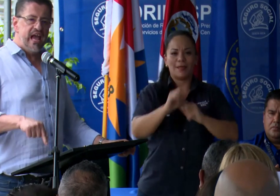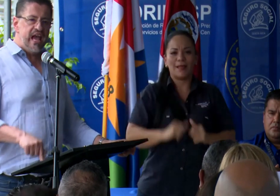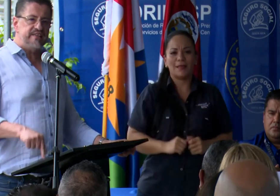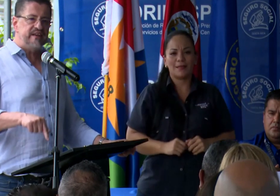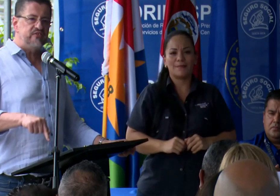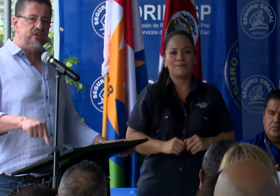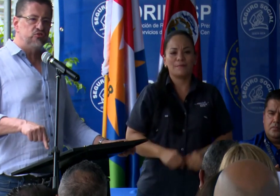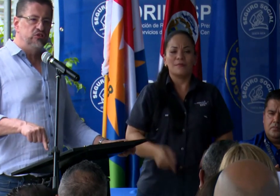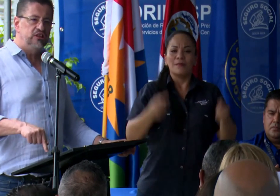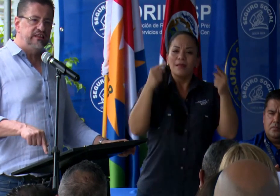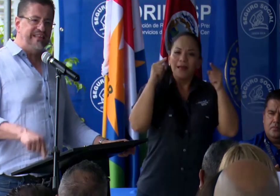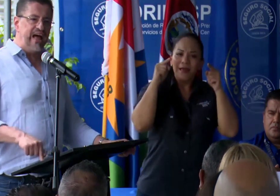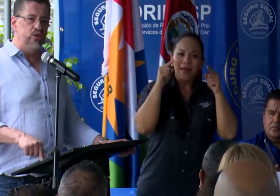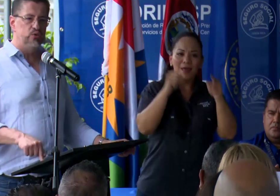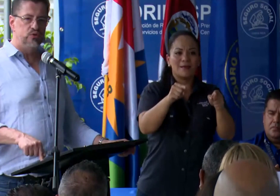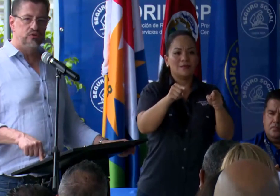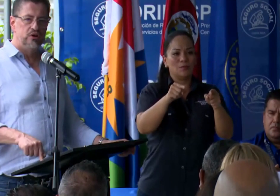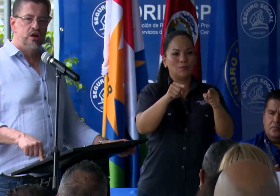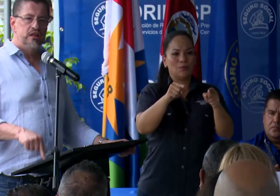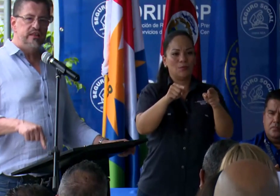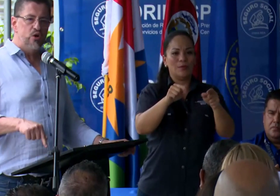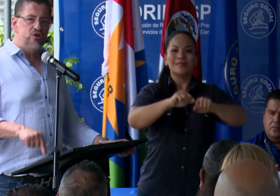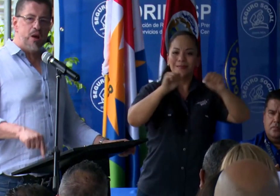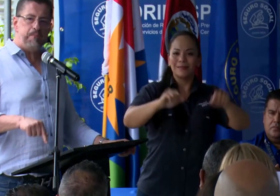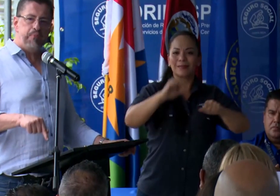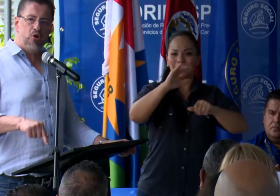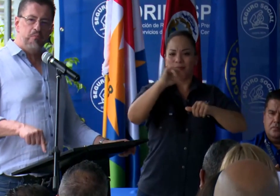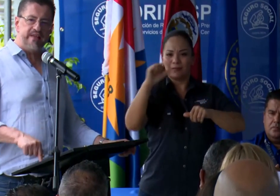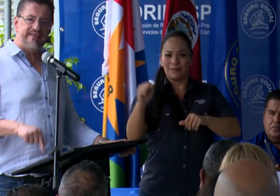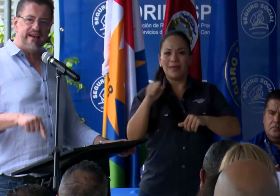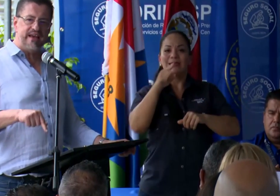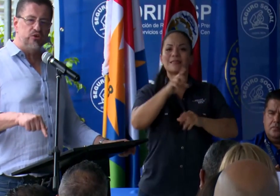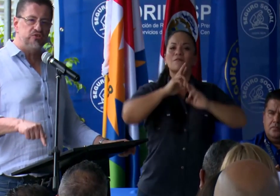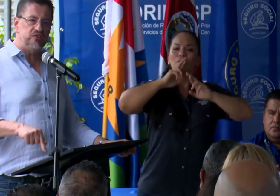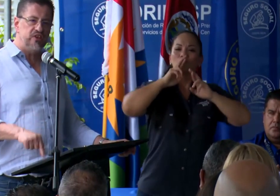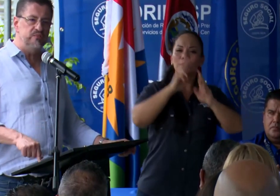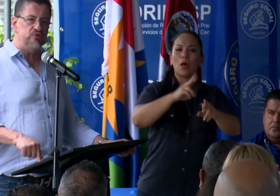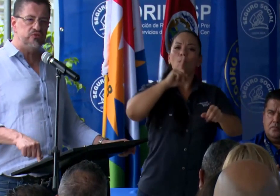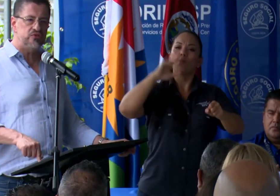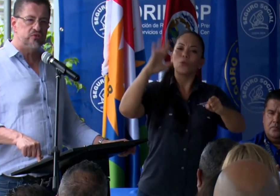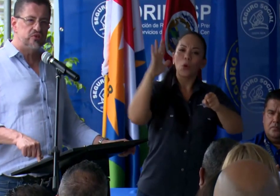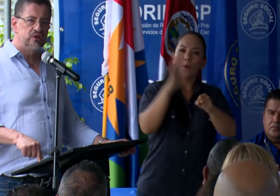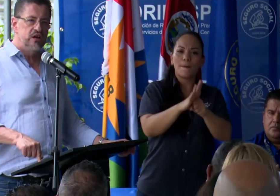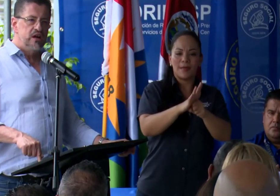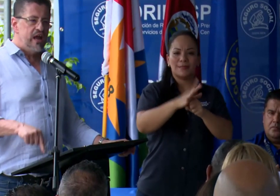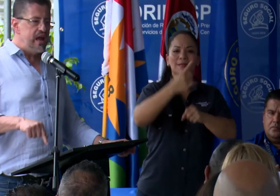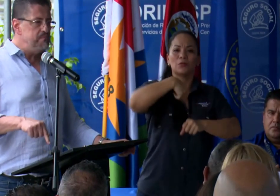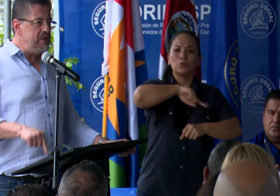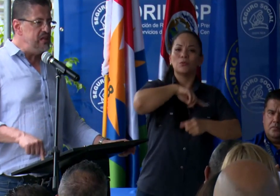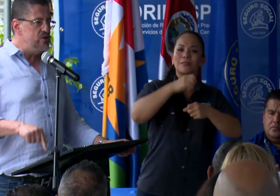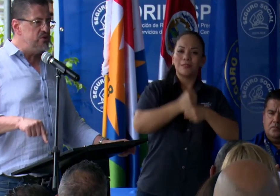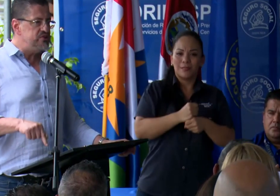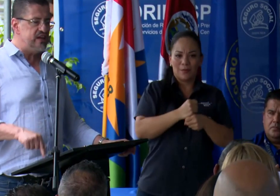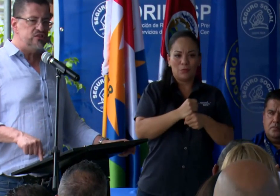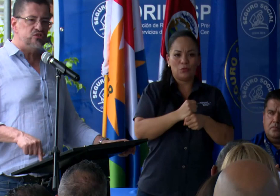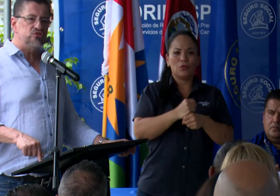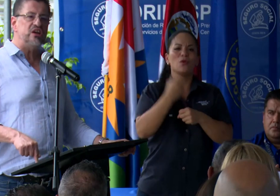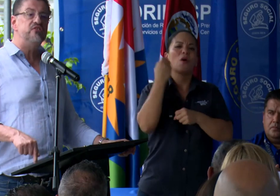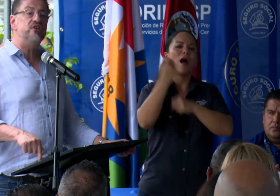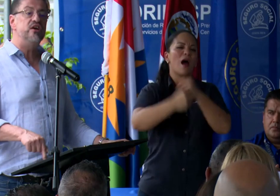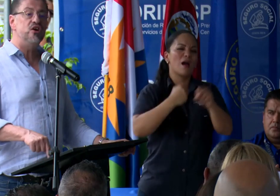Es el resultado de una promesa que nos hicimos en 1900,